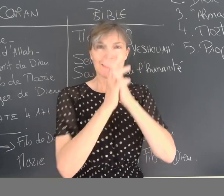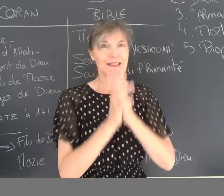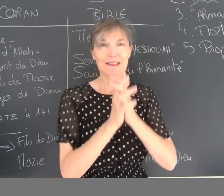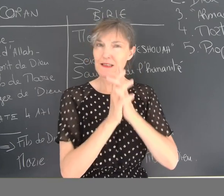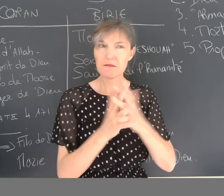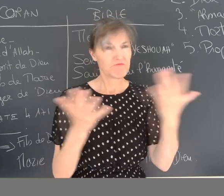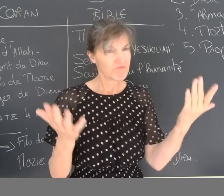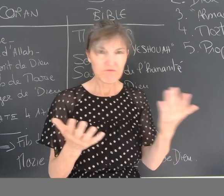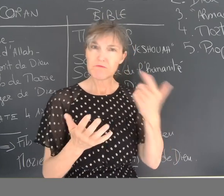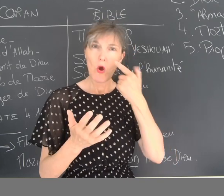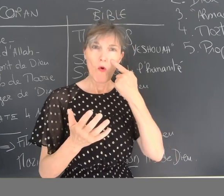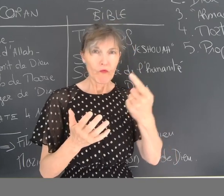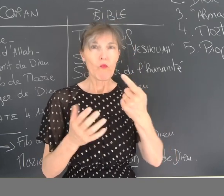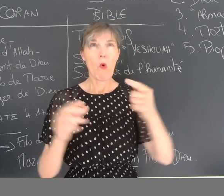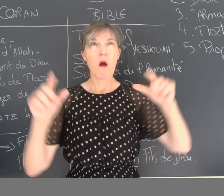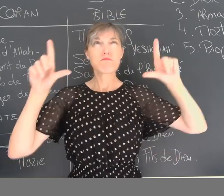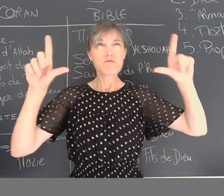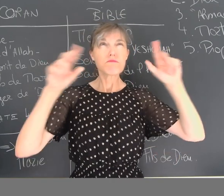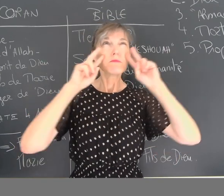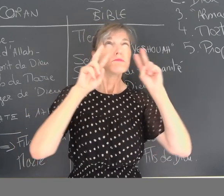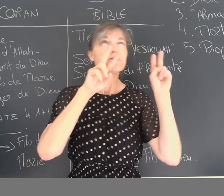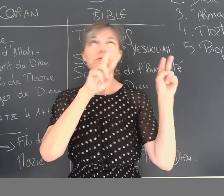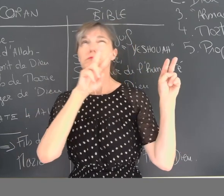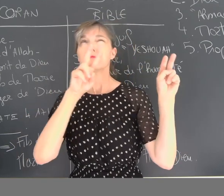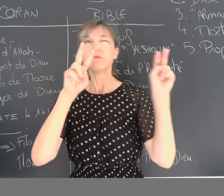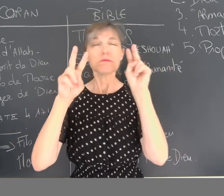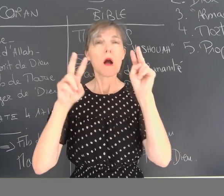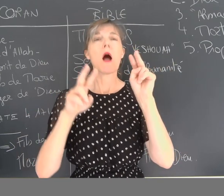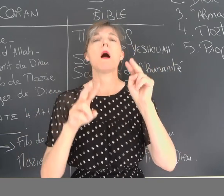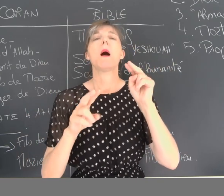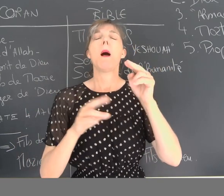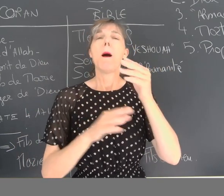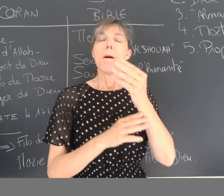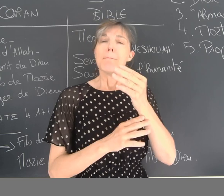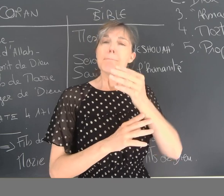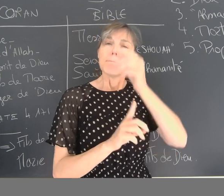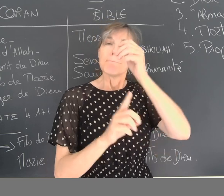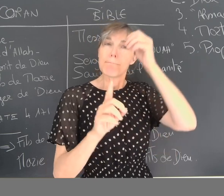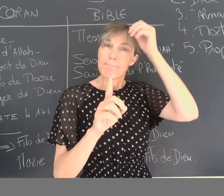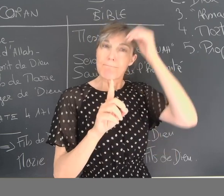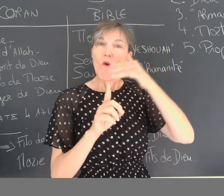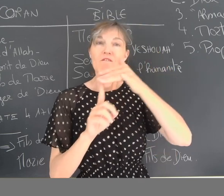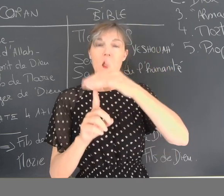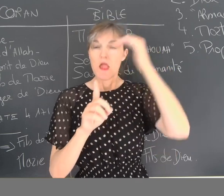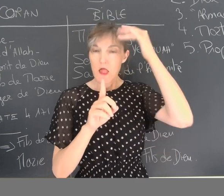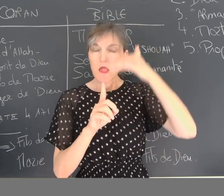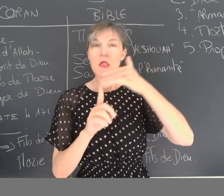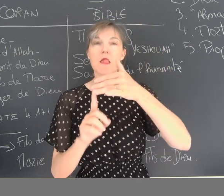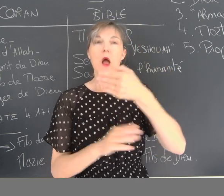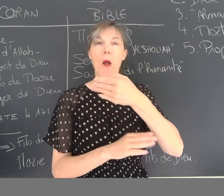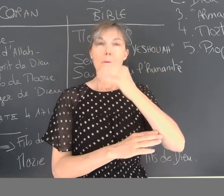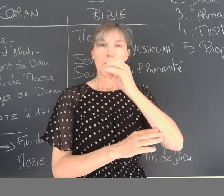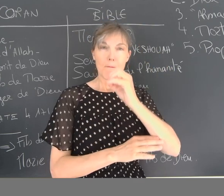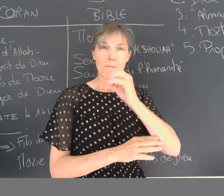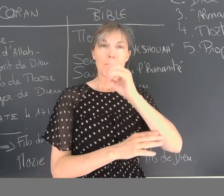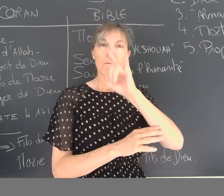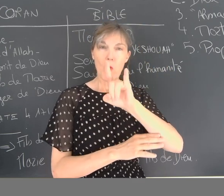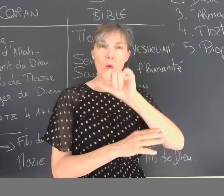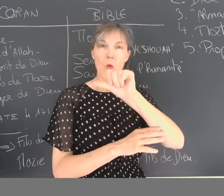jeune Nahel. Le 28 juin, il y a des pancartes qui précisent ceci «